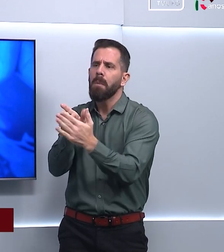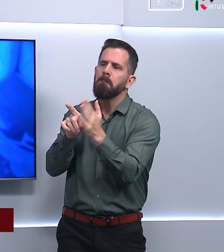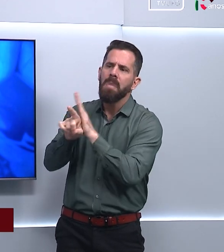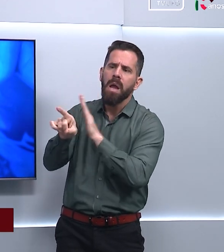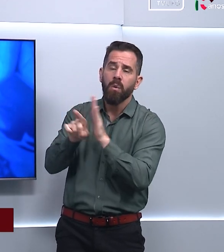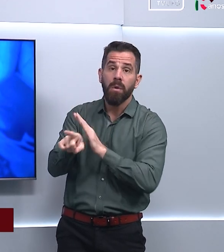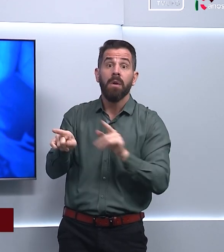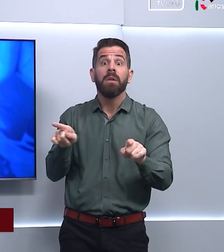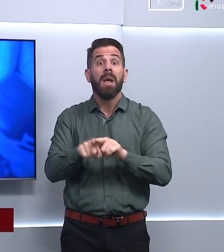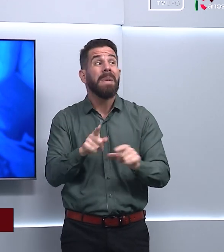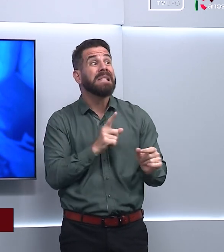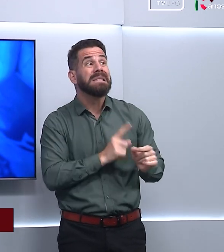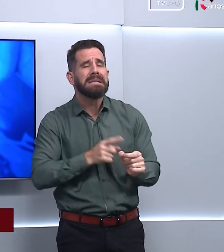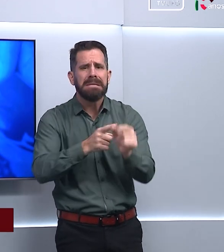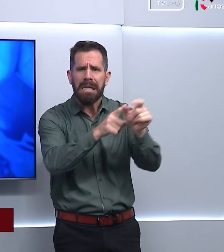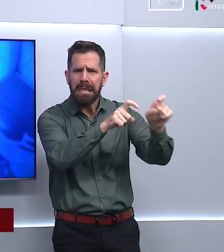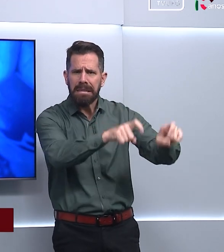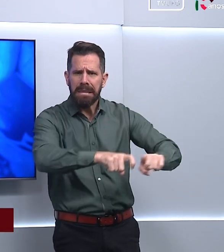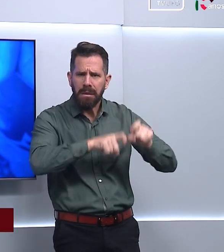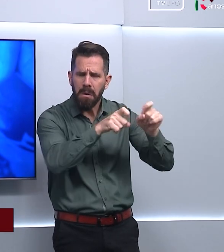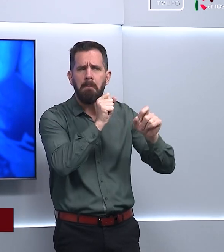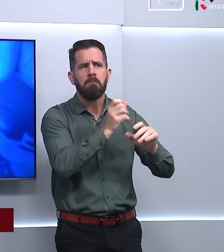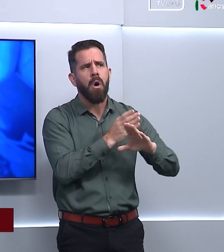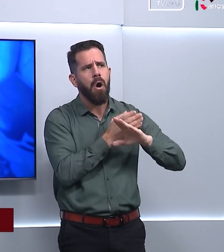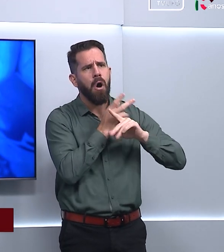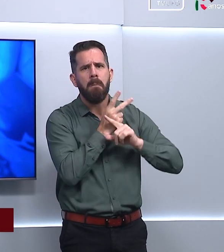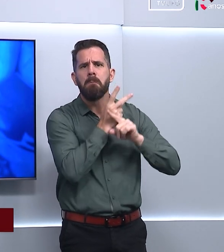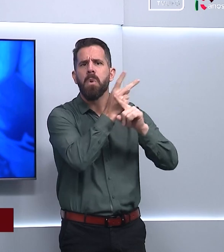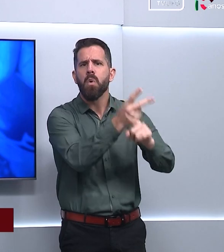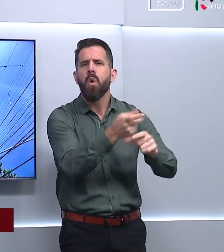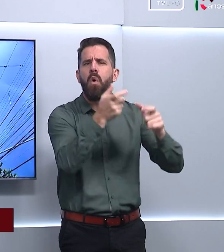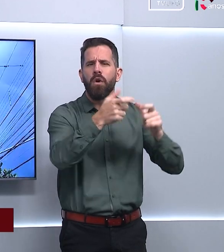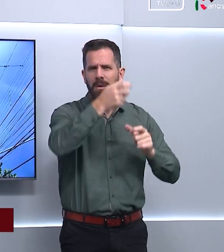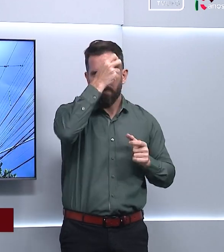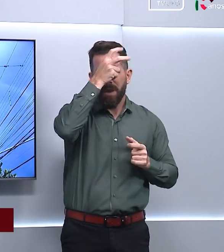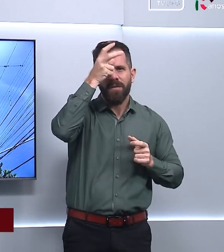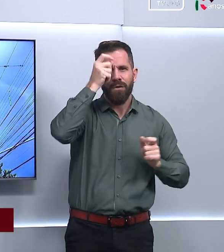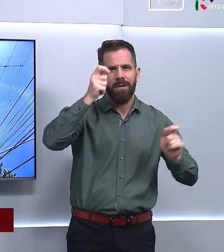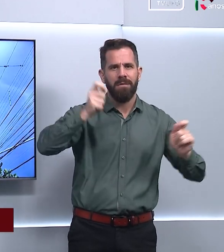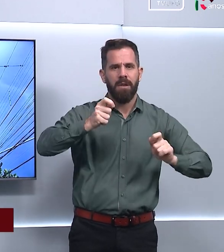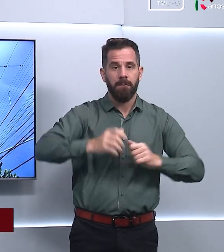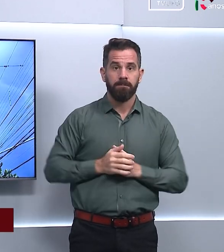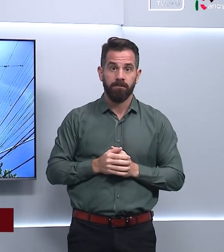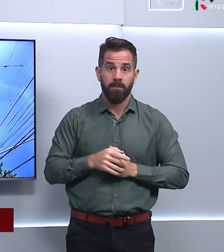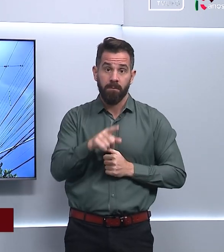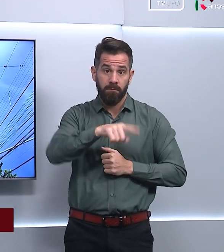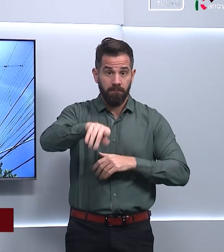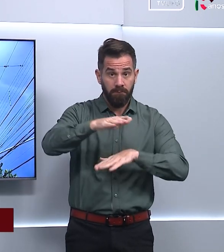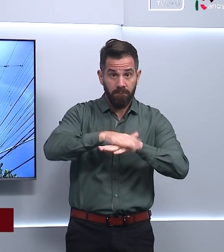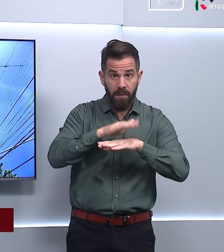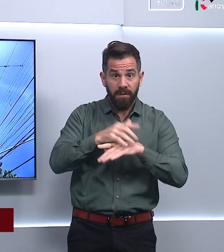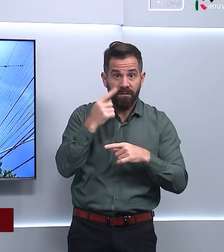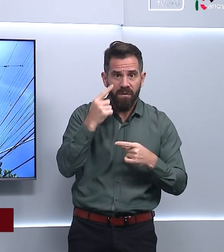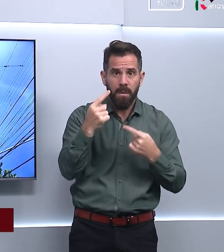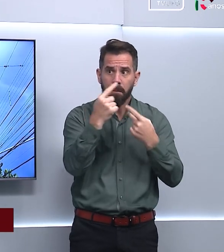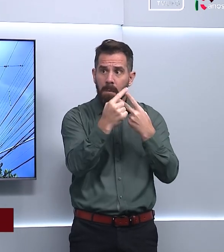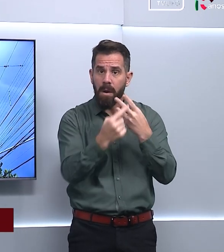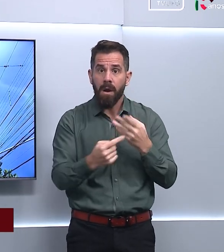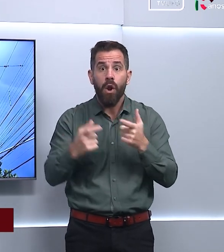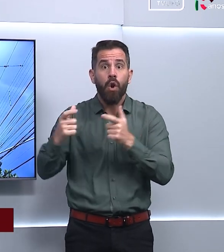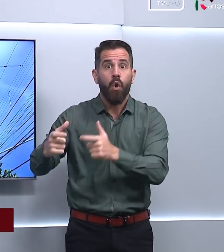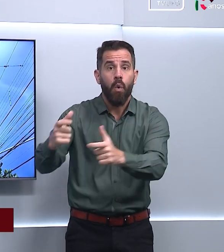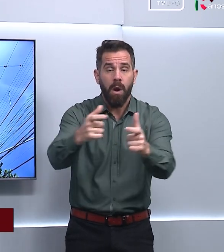do interior pode ir às prefeituras ou às agências do Saniago fazer isso também. Basta se dirigir até esses locais com seu